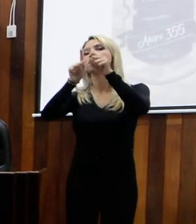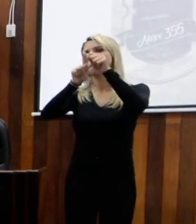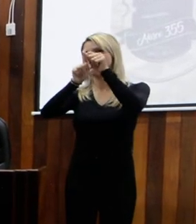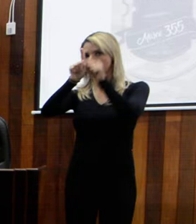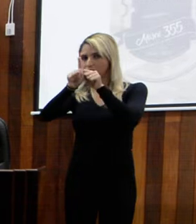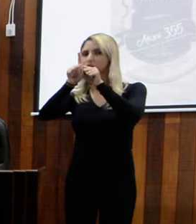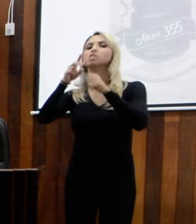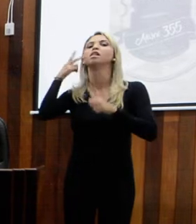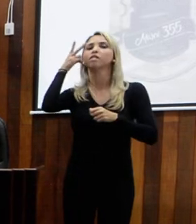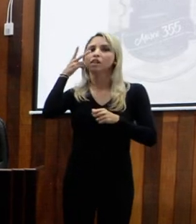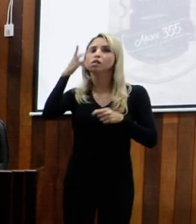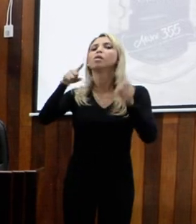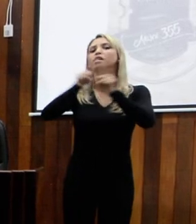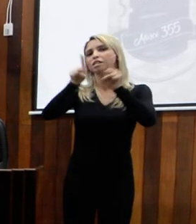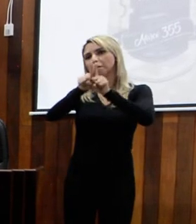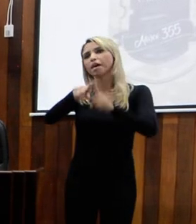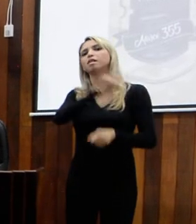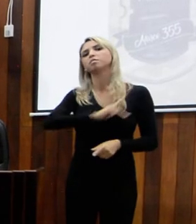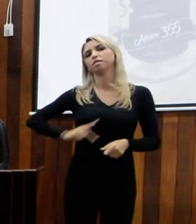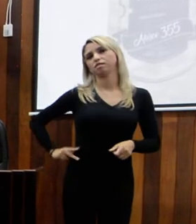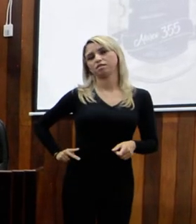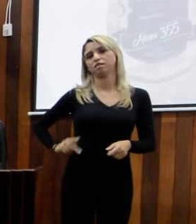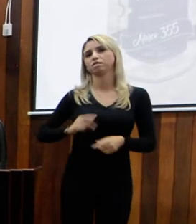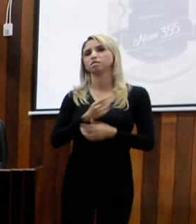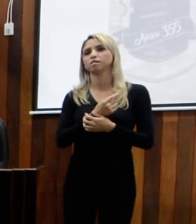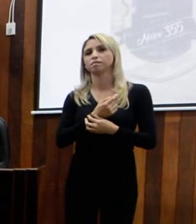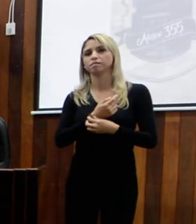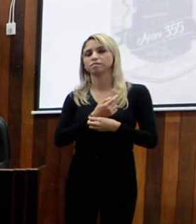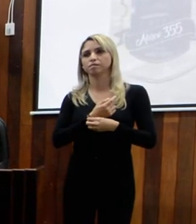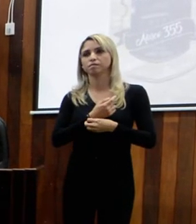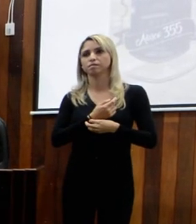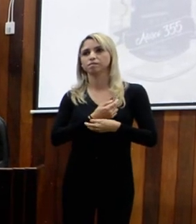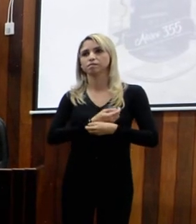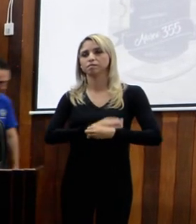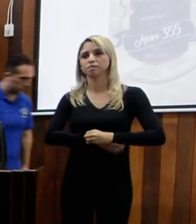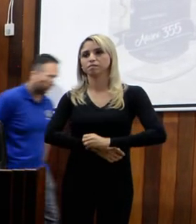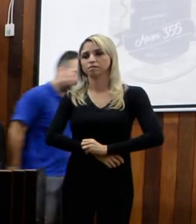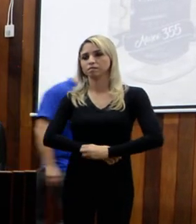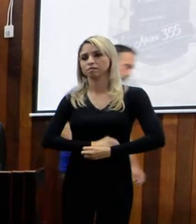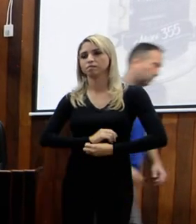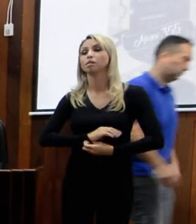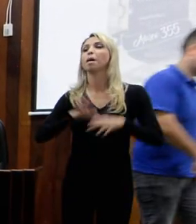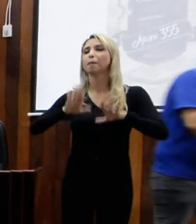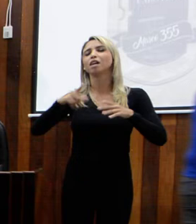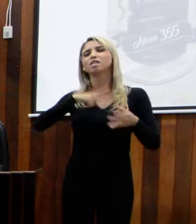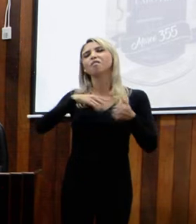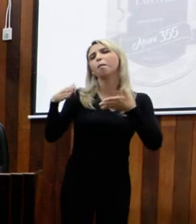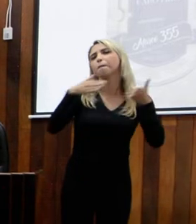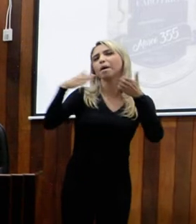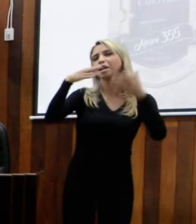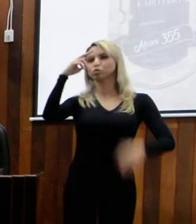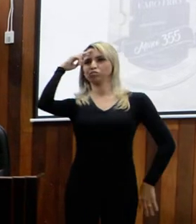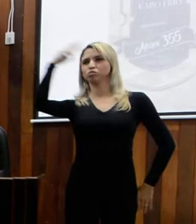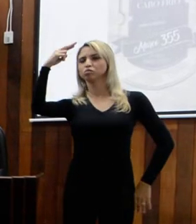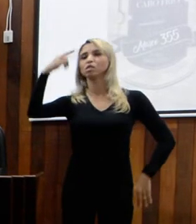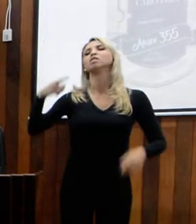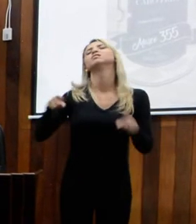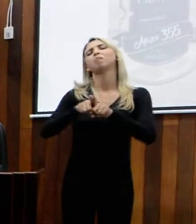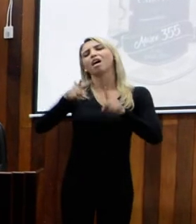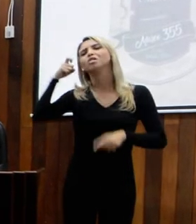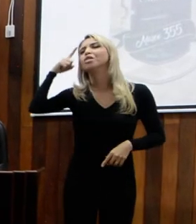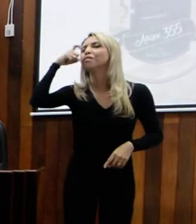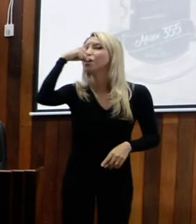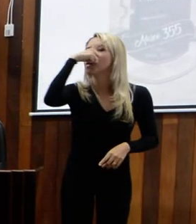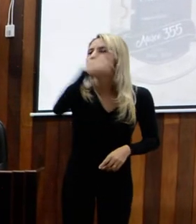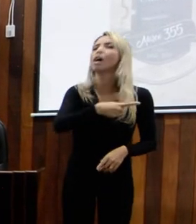meses vereador e presidente. E nessa época, a cidadora militar, toda uma dificuldade que existia para